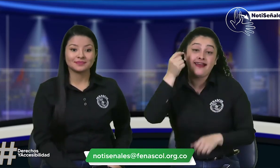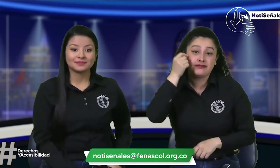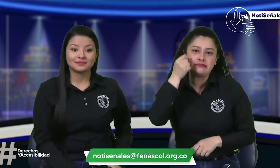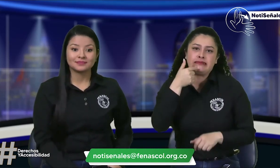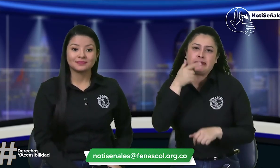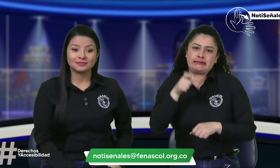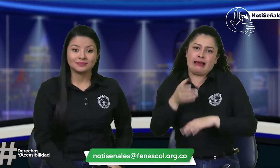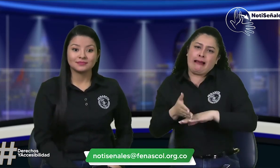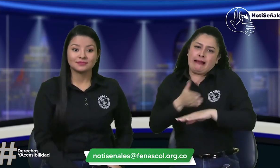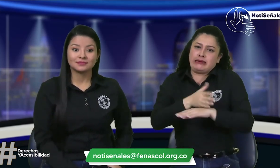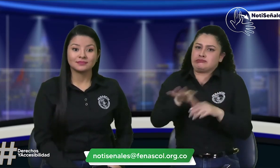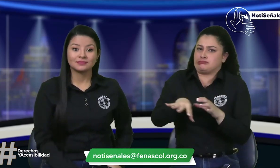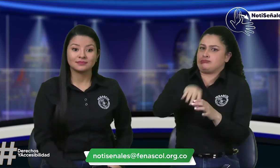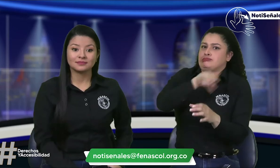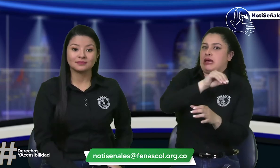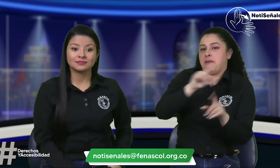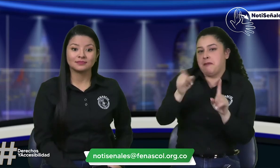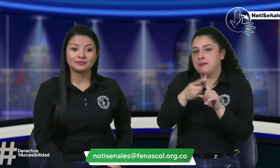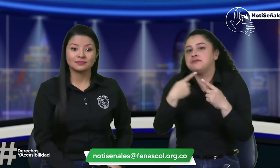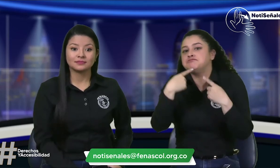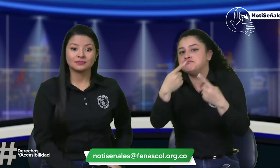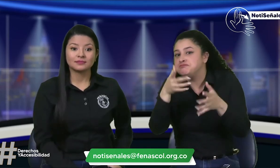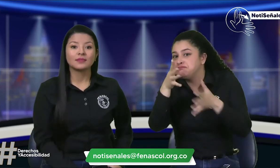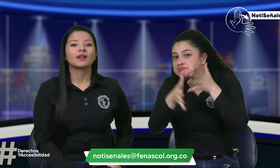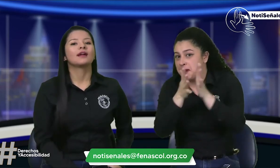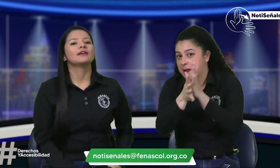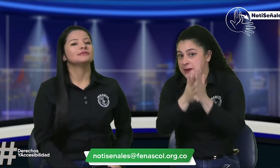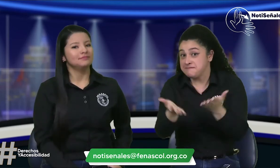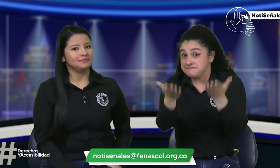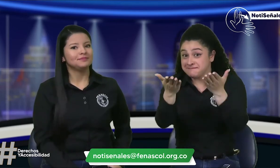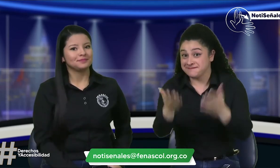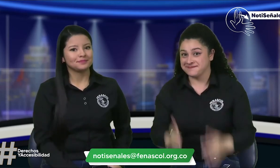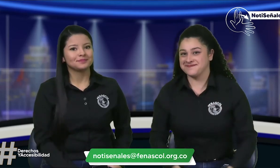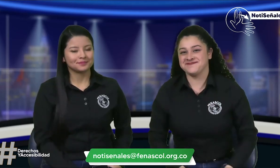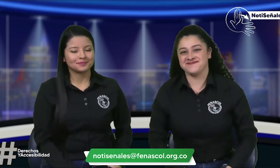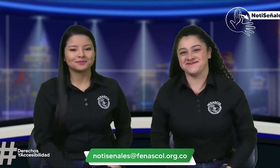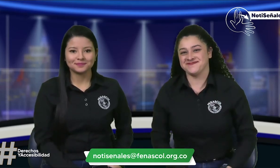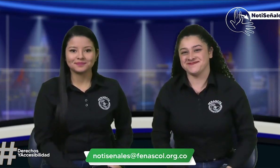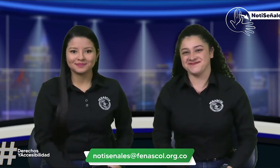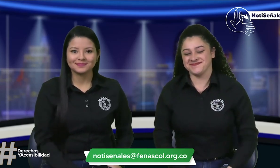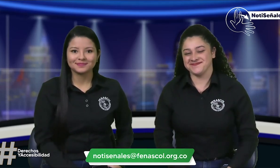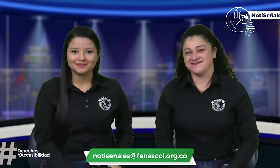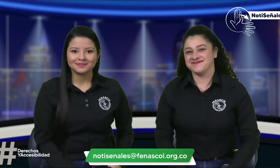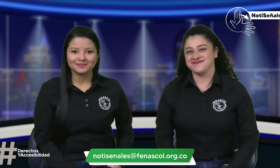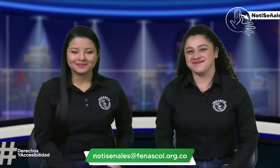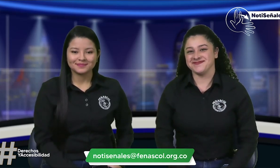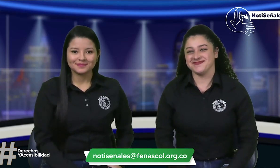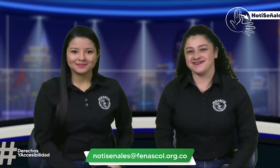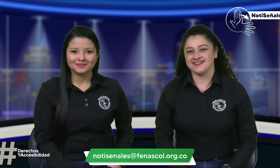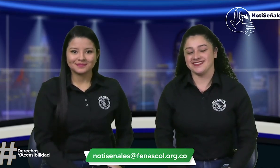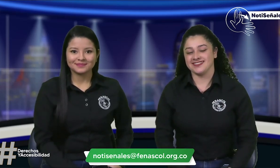y ahorita pues el director de penascol pues ahorita nos va a contar algunas palabras porque ya no se tiene que retirar